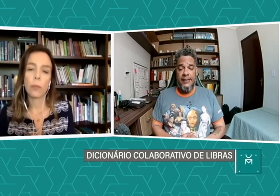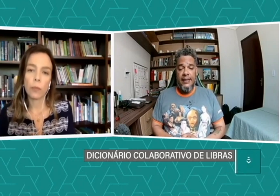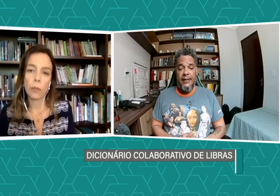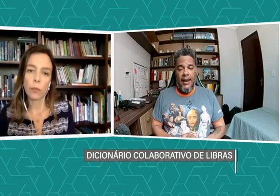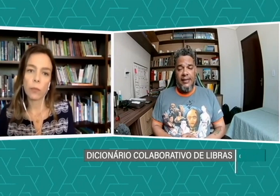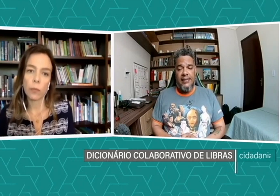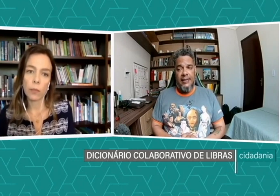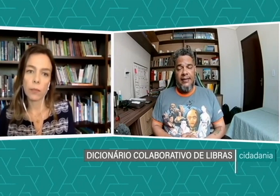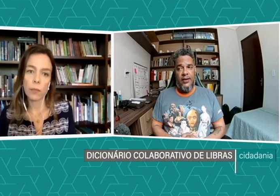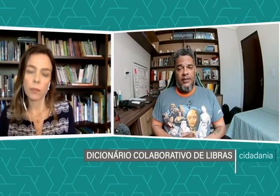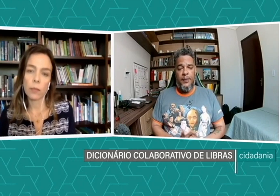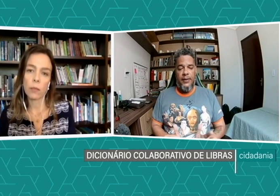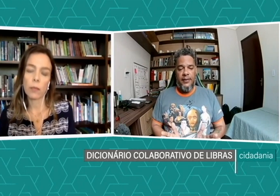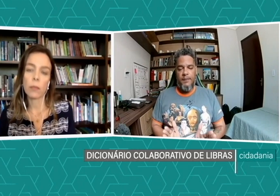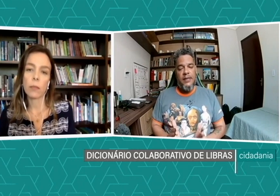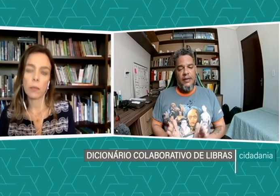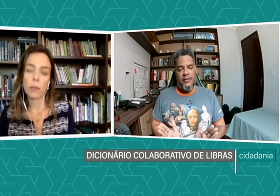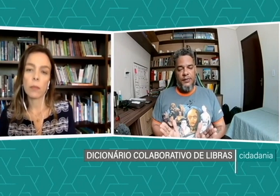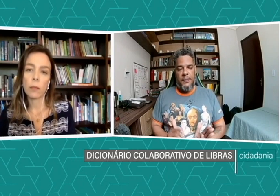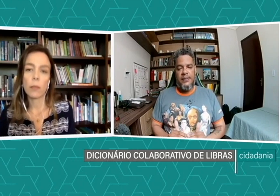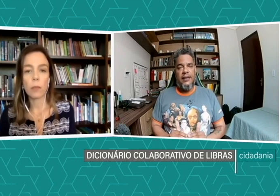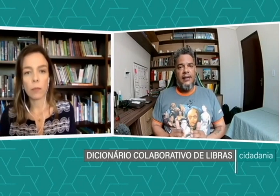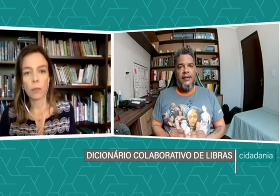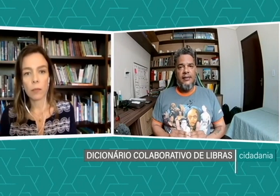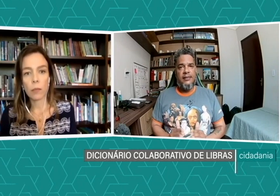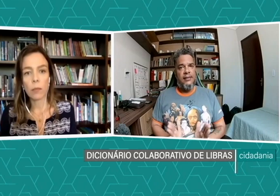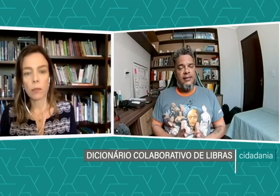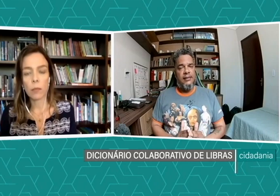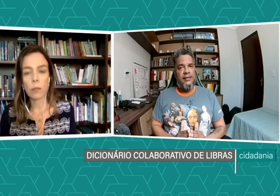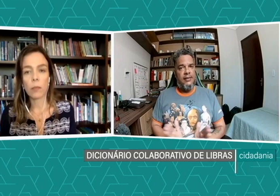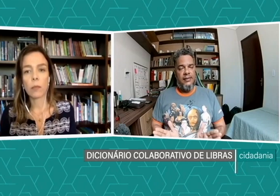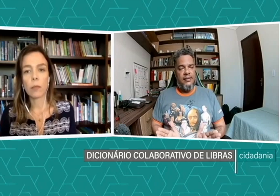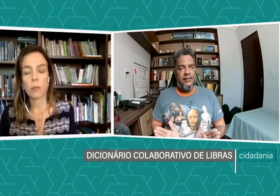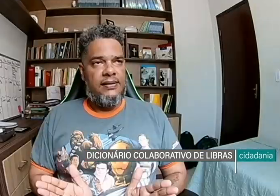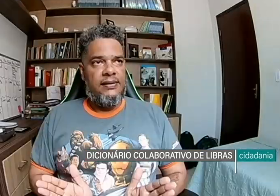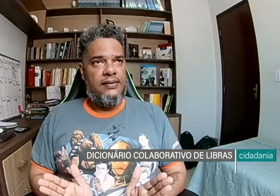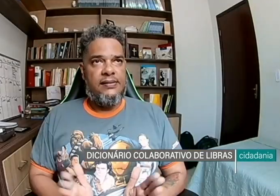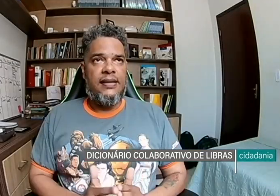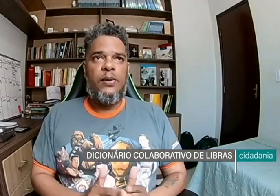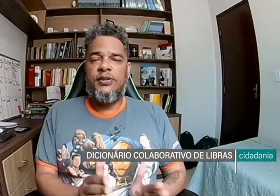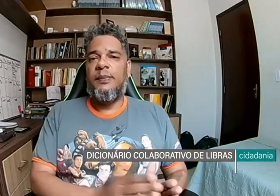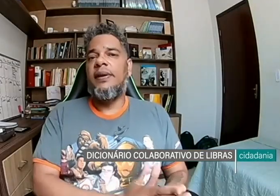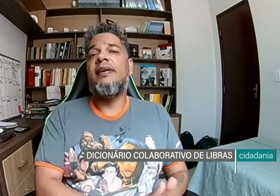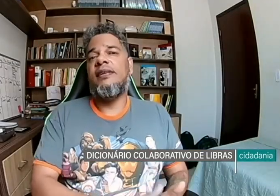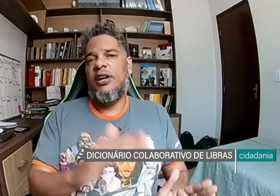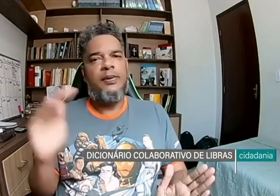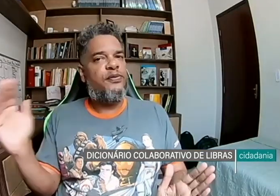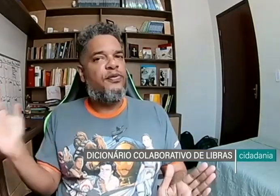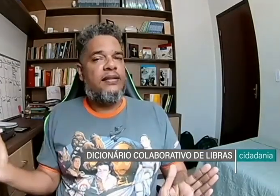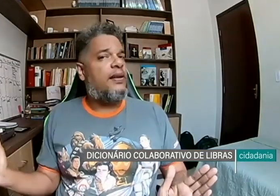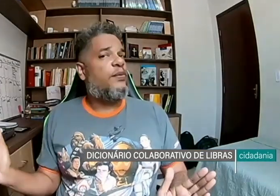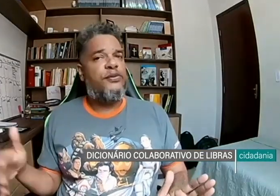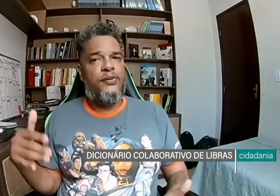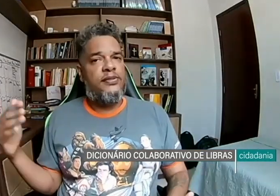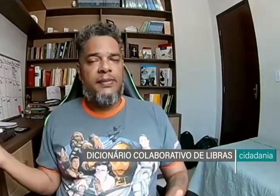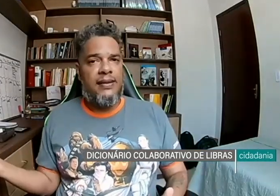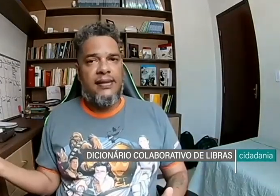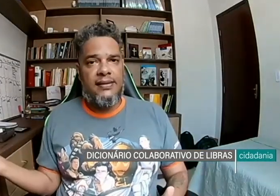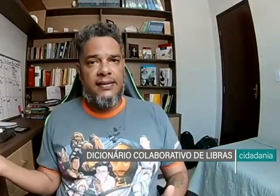na sala de aula, né? Porque se você pensar que a criança entra de sete horas de amanhã e geralmente fica até onze, onze e meia na sala de aula,